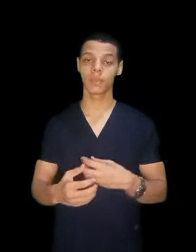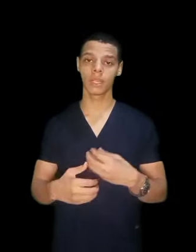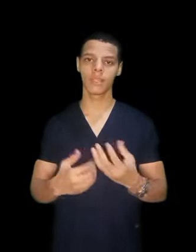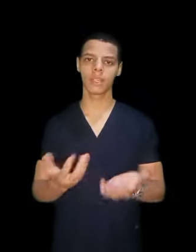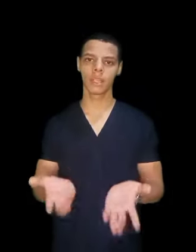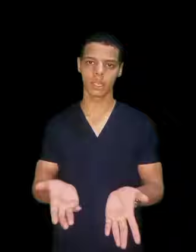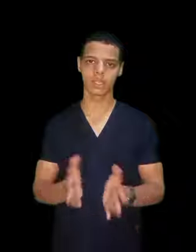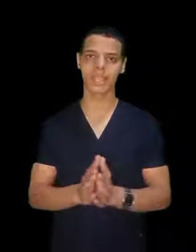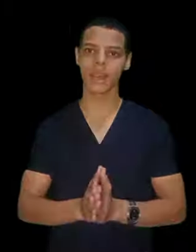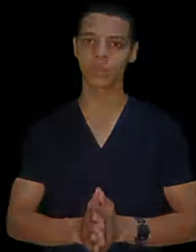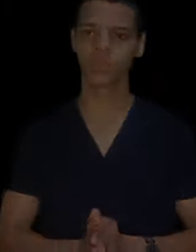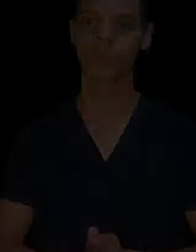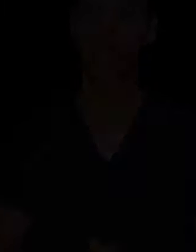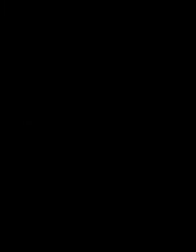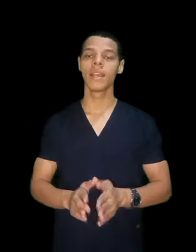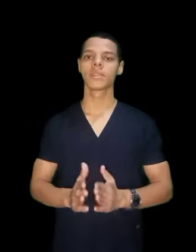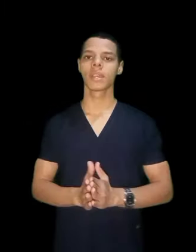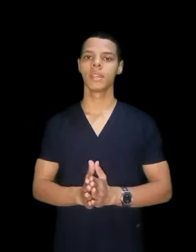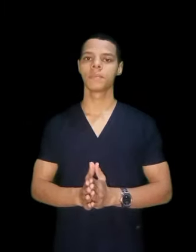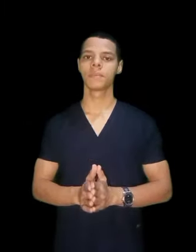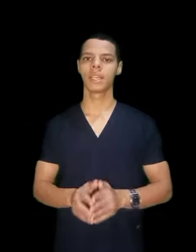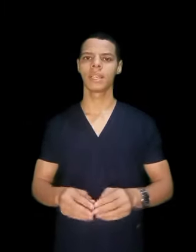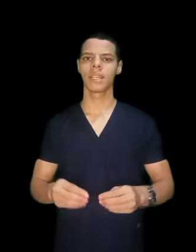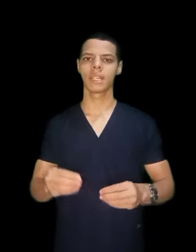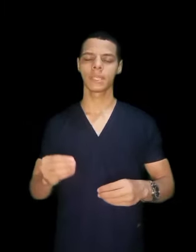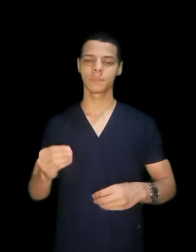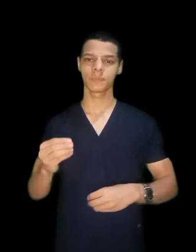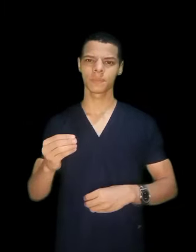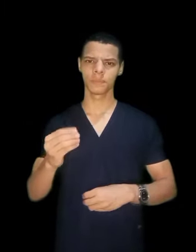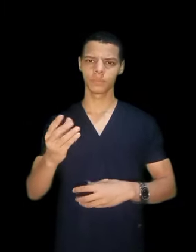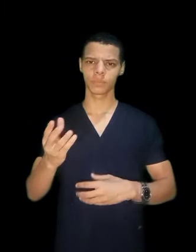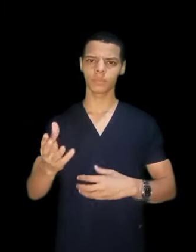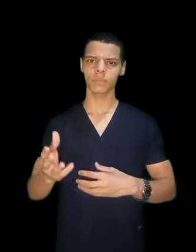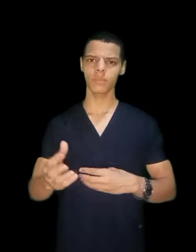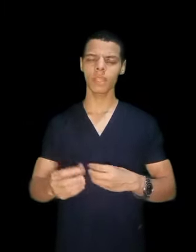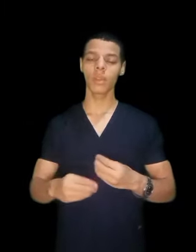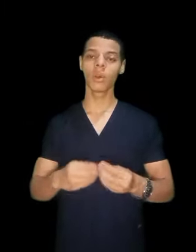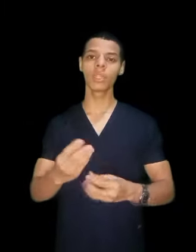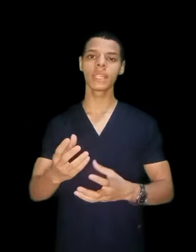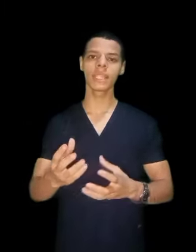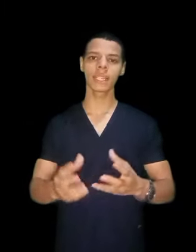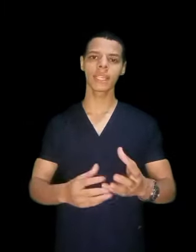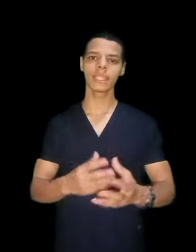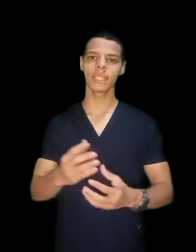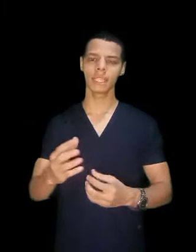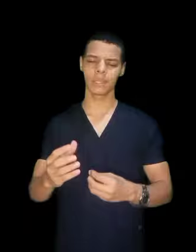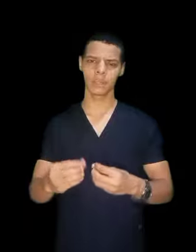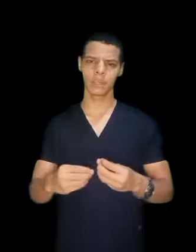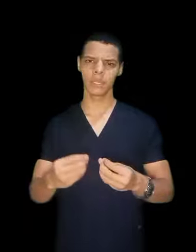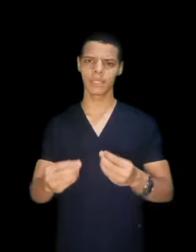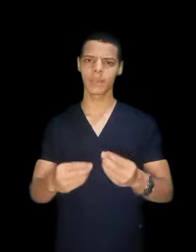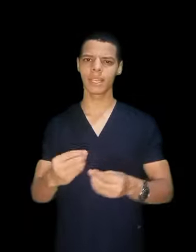اللي انت عاوزه طيب قلنا ده كده بالنسبة